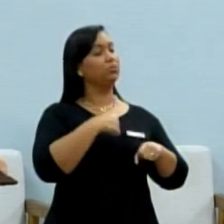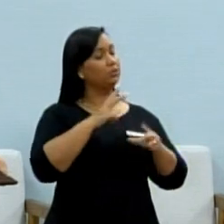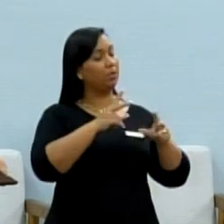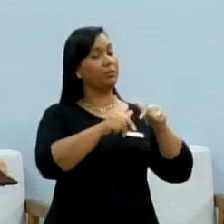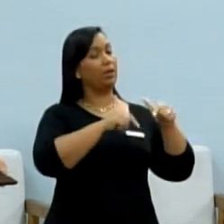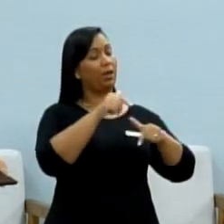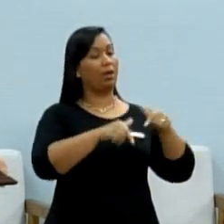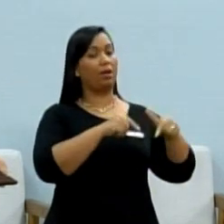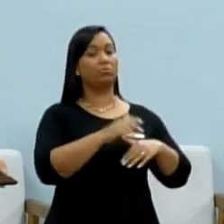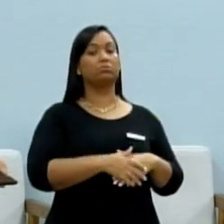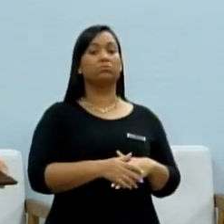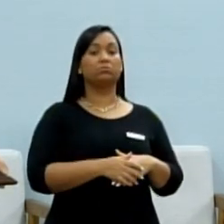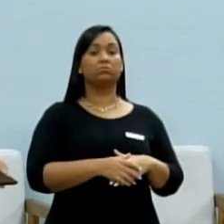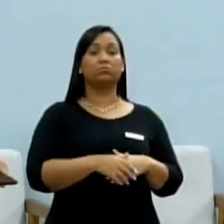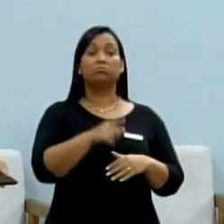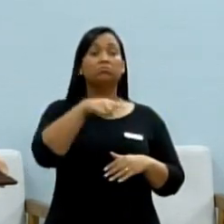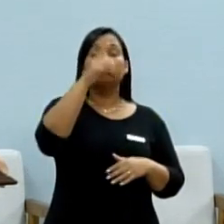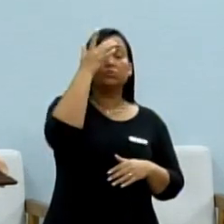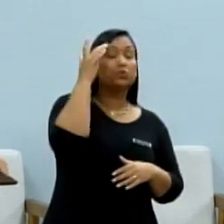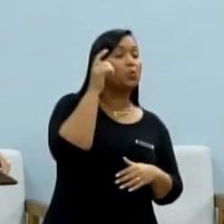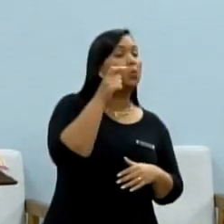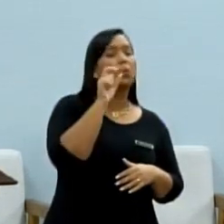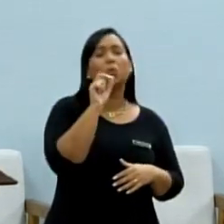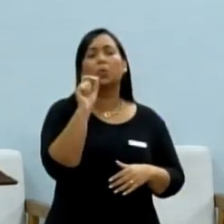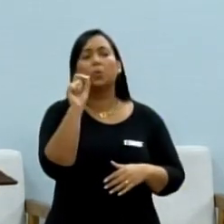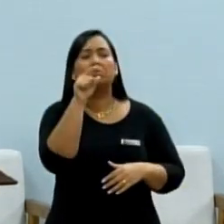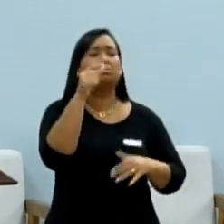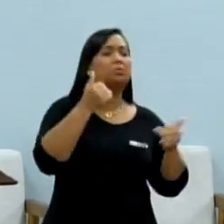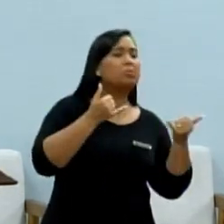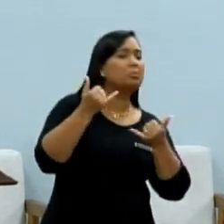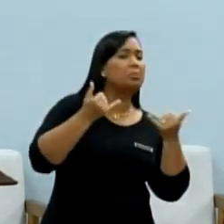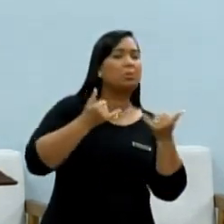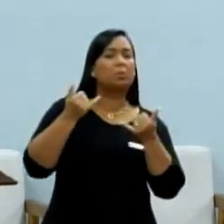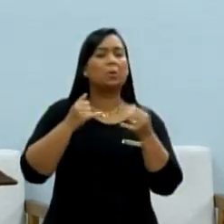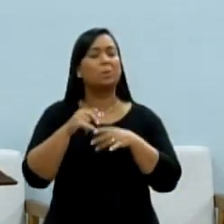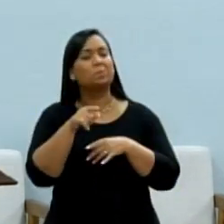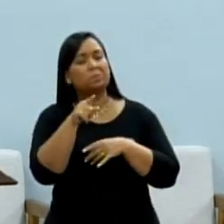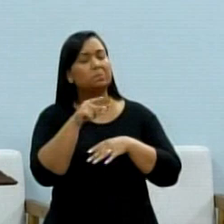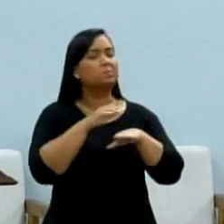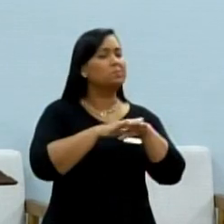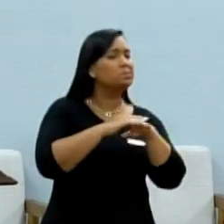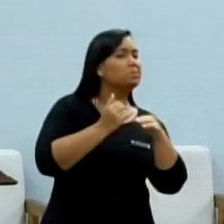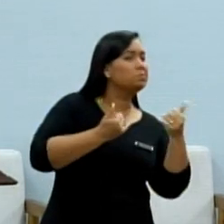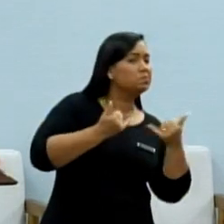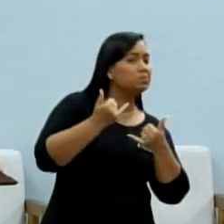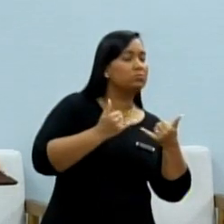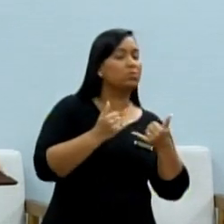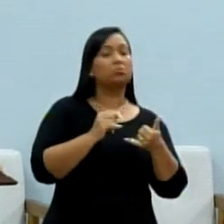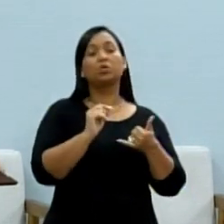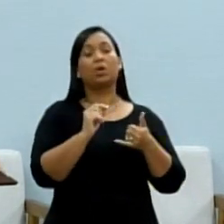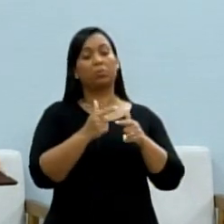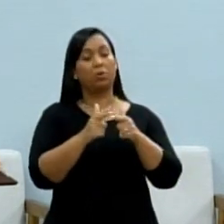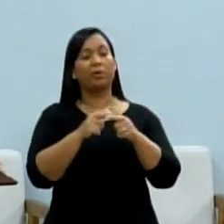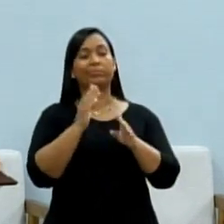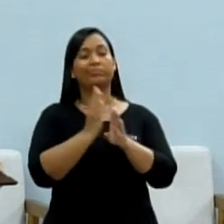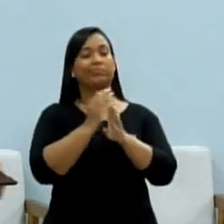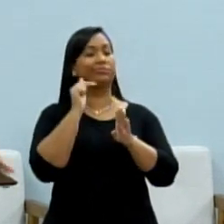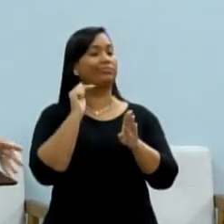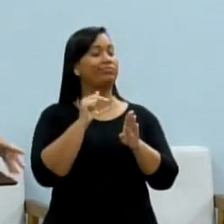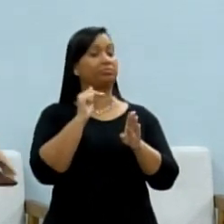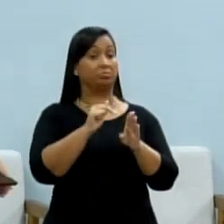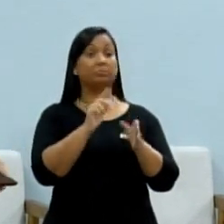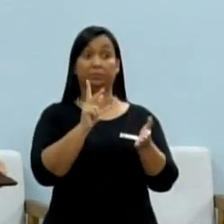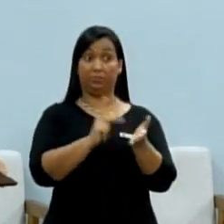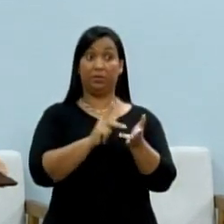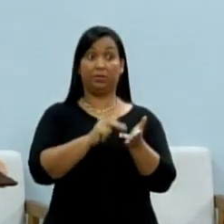ouvindo a população nas ruas, onde conhecemos os problemas de